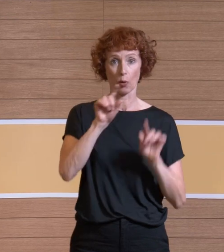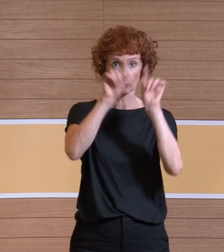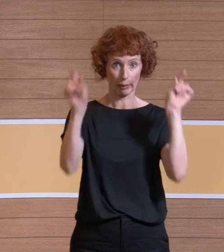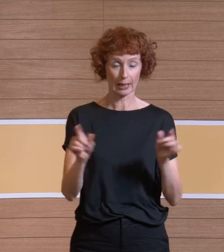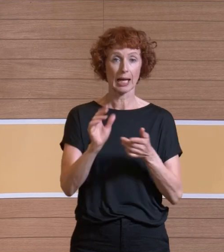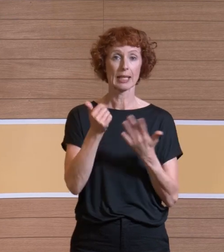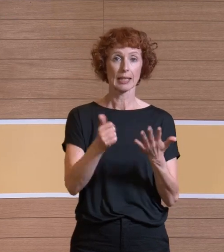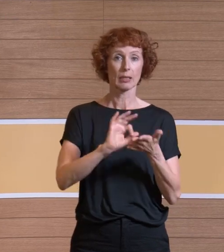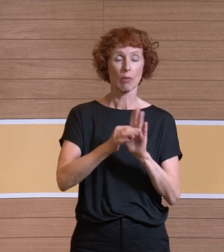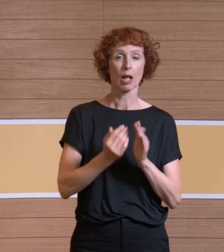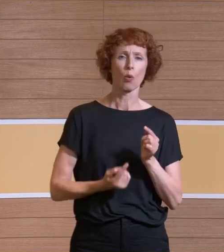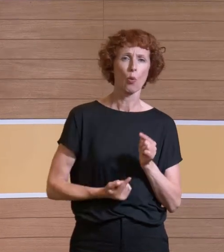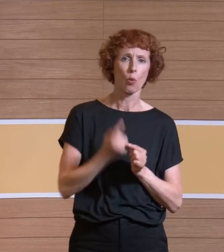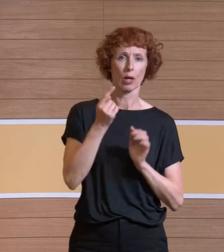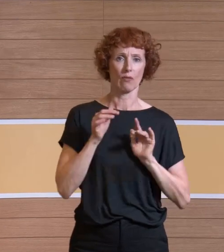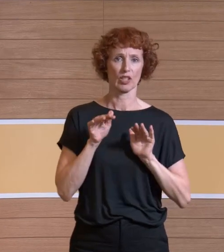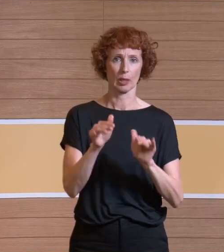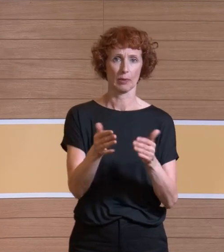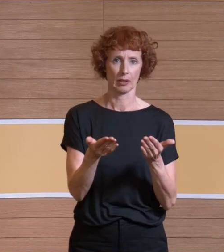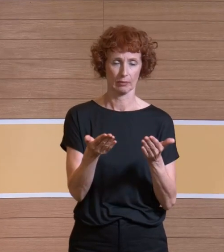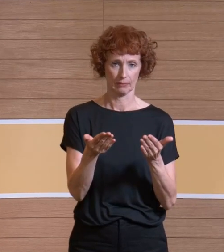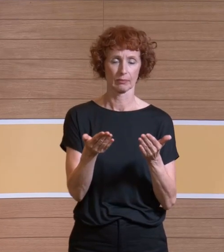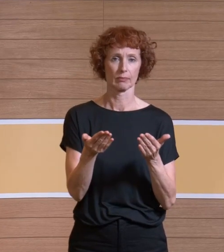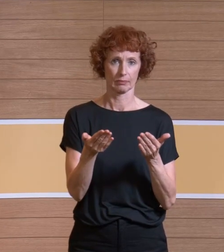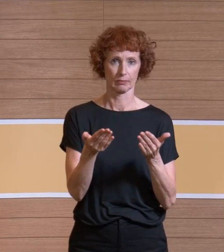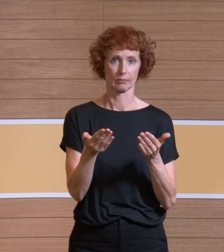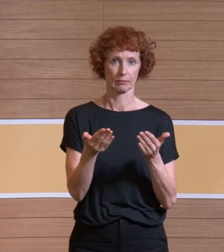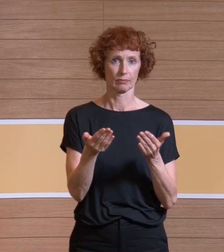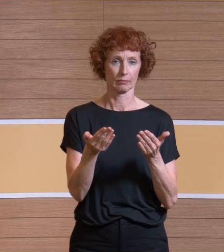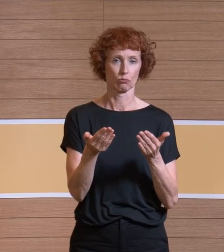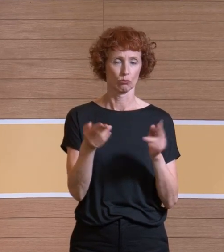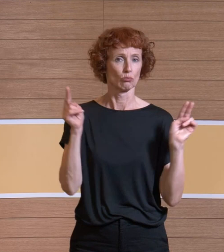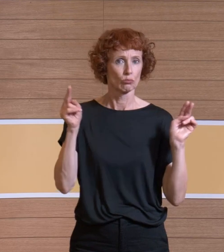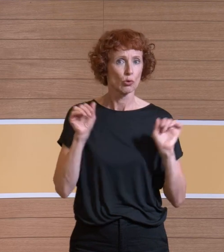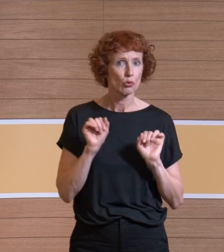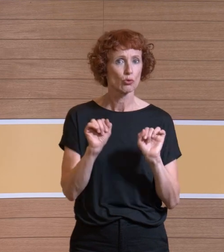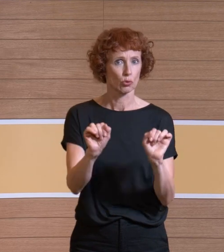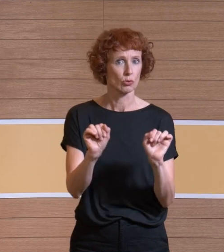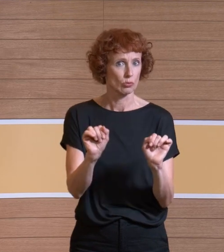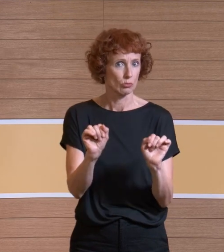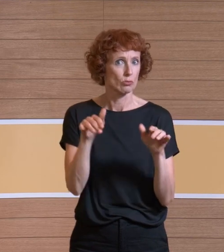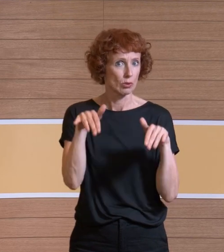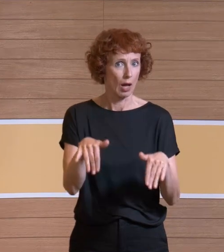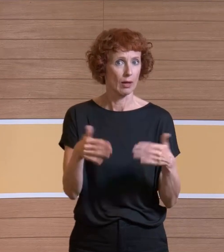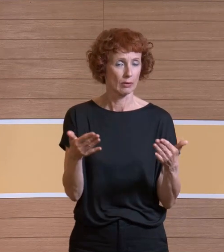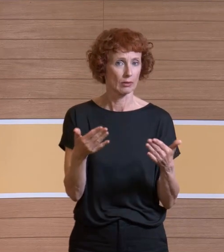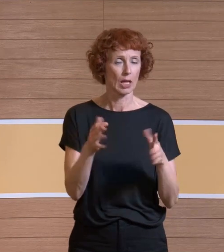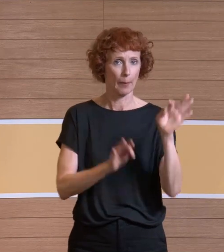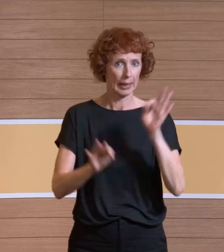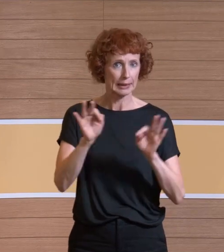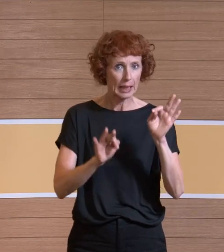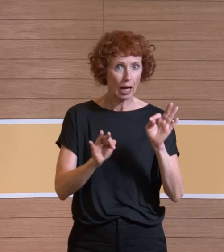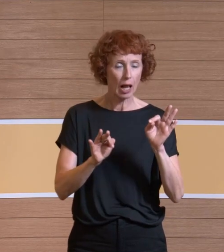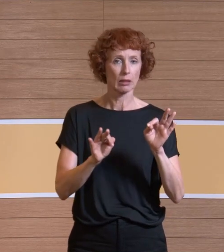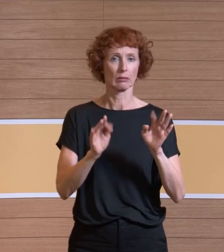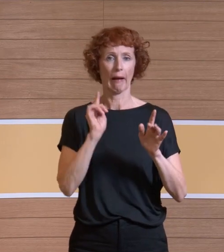Schutz haben von dem Partikel, Keim